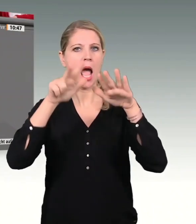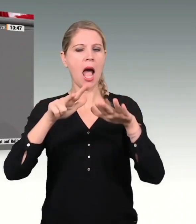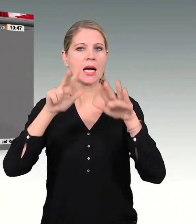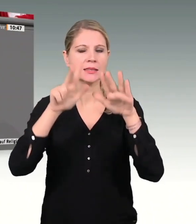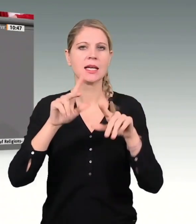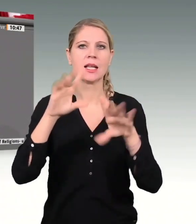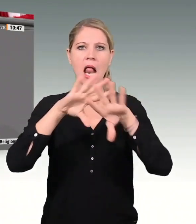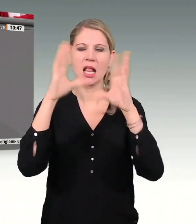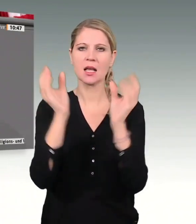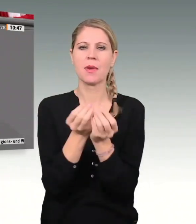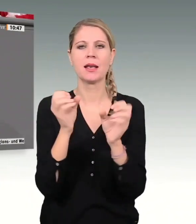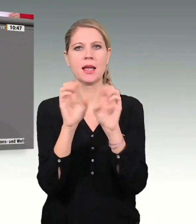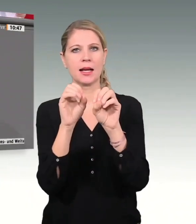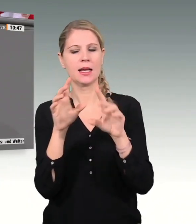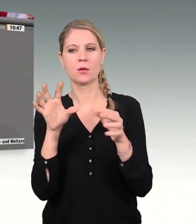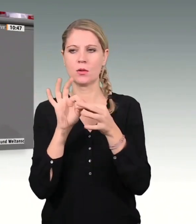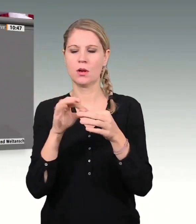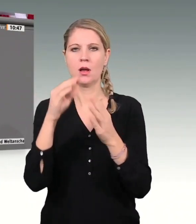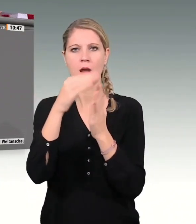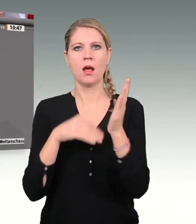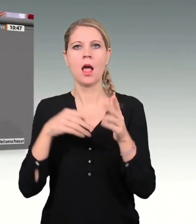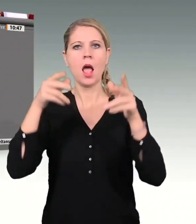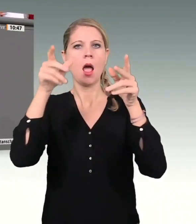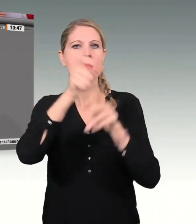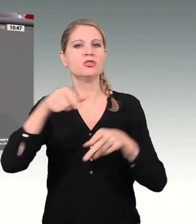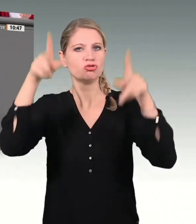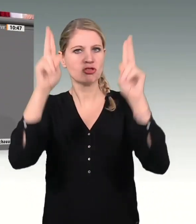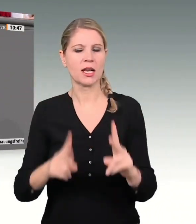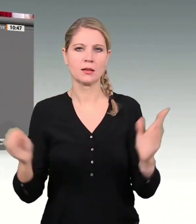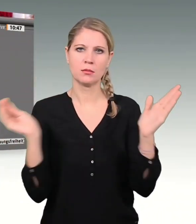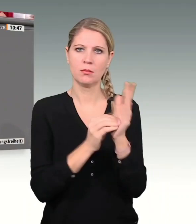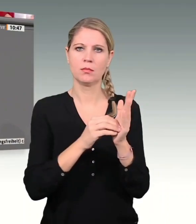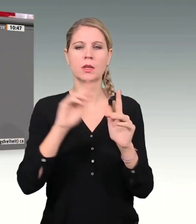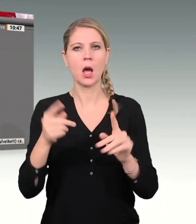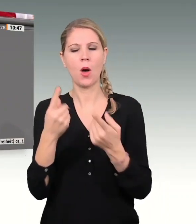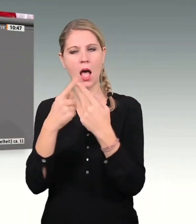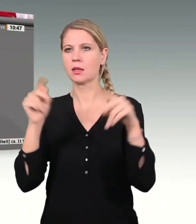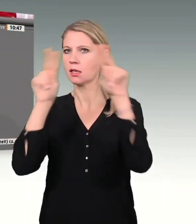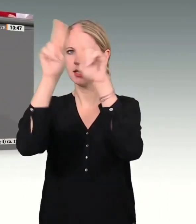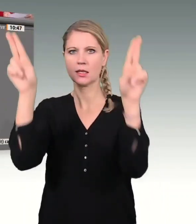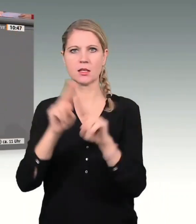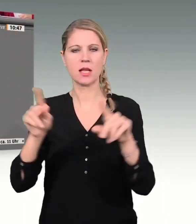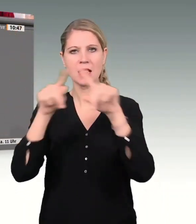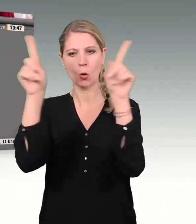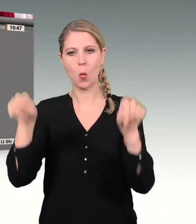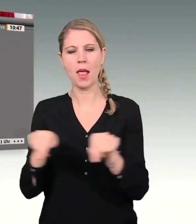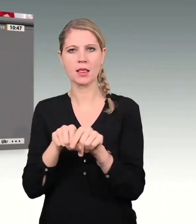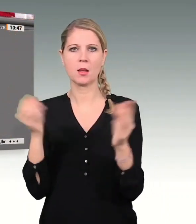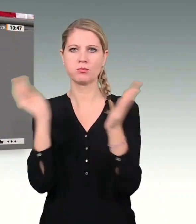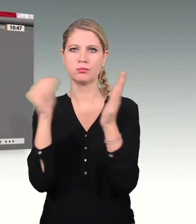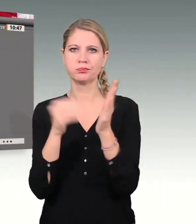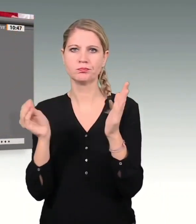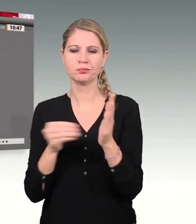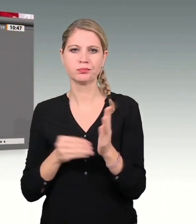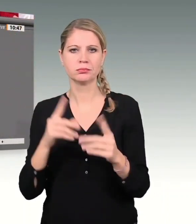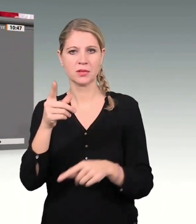Erklärung der Menschenrechte sowie in weiteren internationalen Dokumenten. Die Praxis, in der es